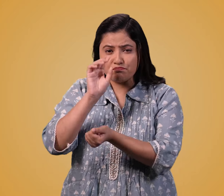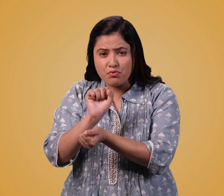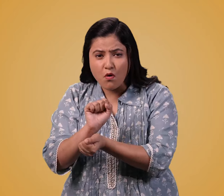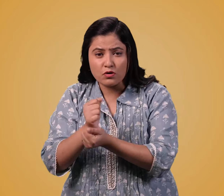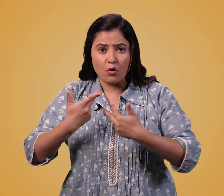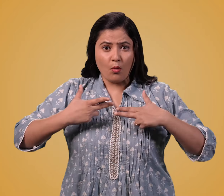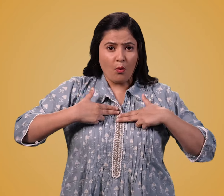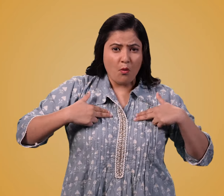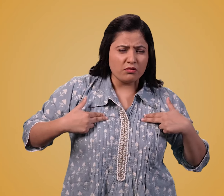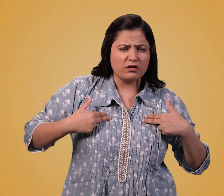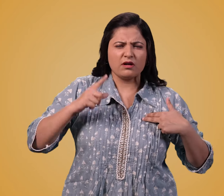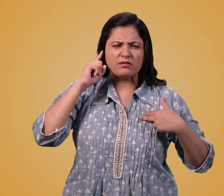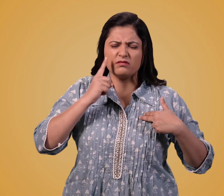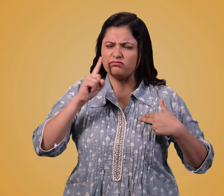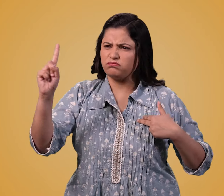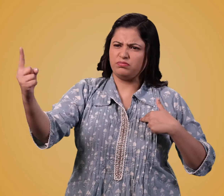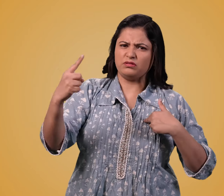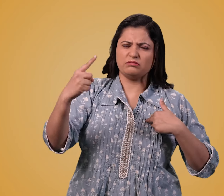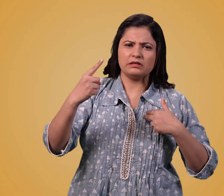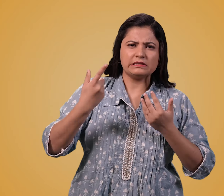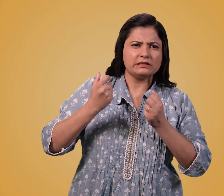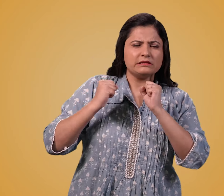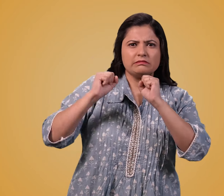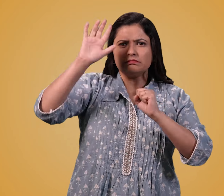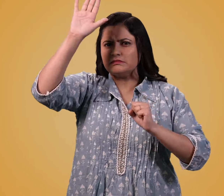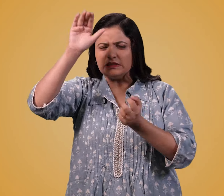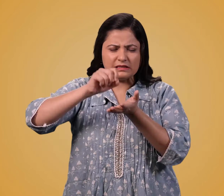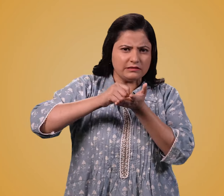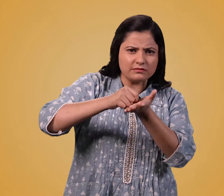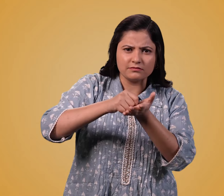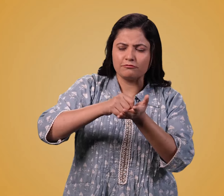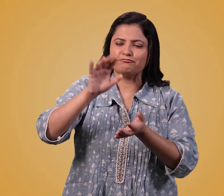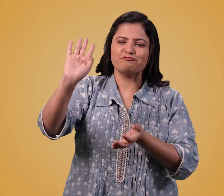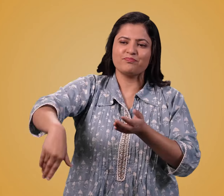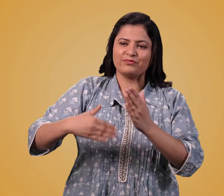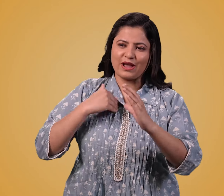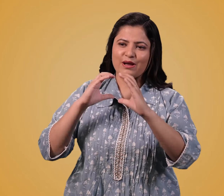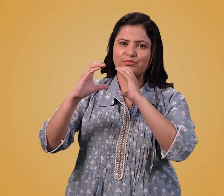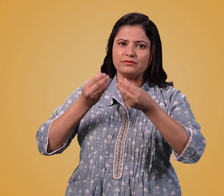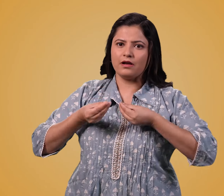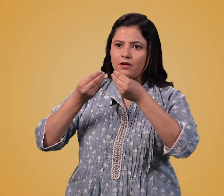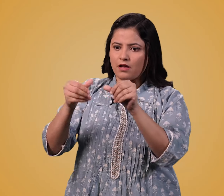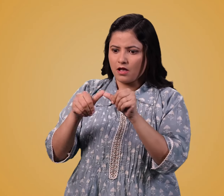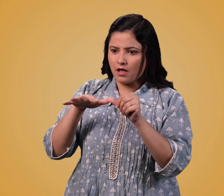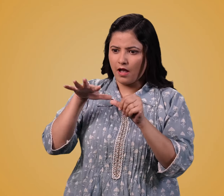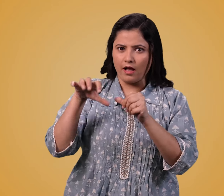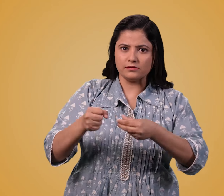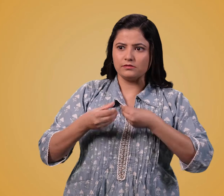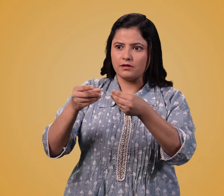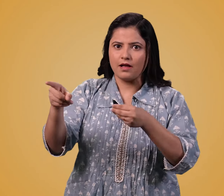पुलिस अदिकारी, वकील, आधी है और किसी डेफ को आप से समवाद करने में समझ्या हो तो आप साइन करके बादचीत